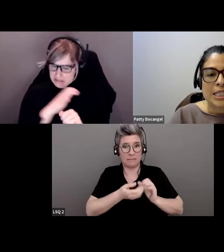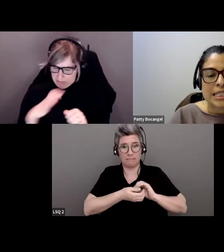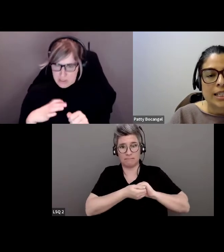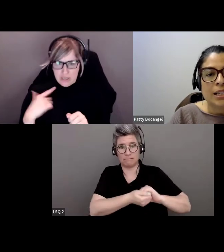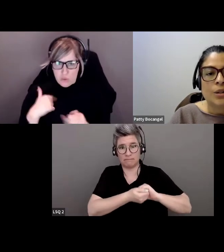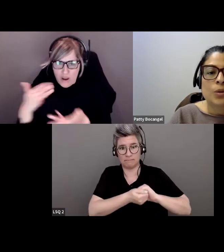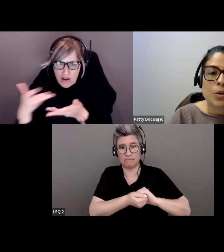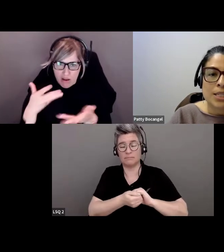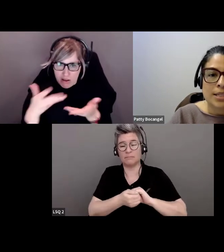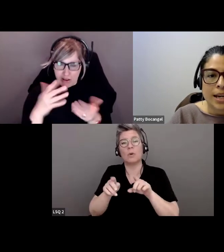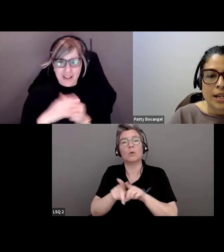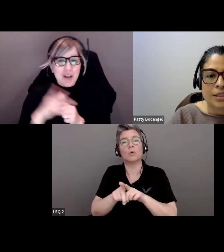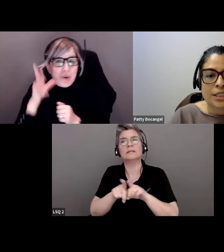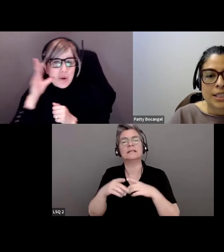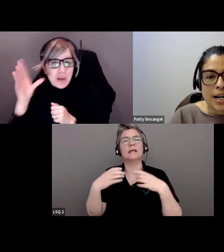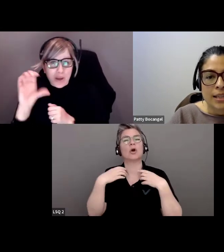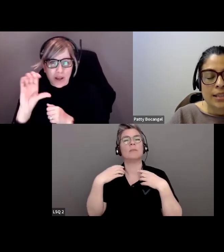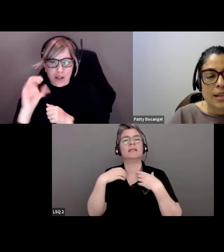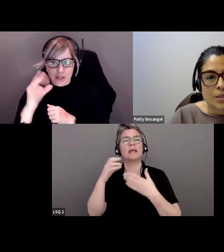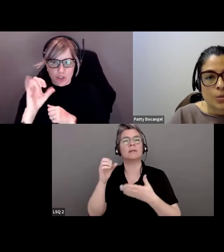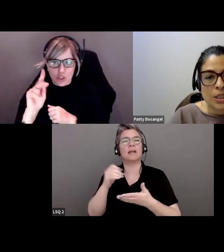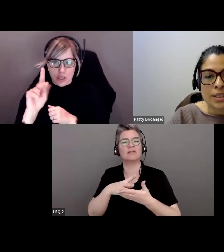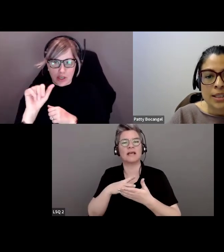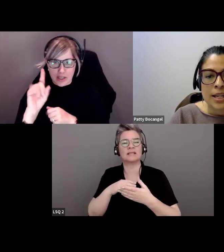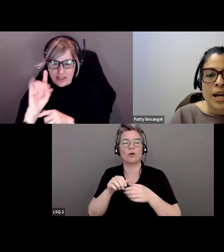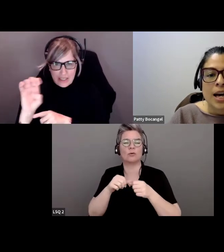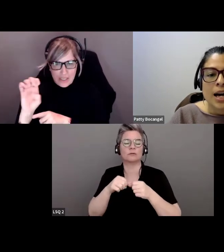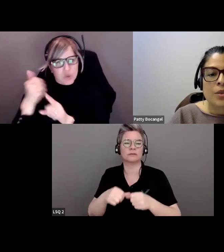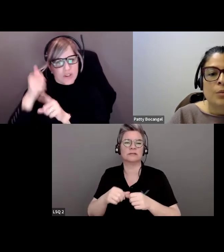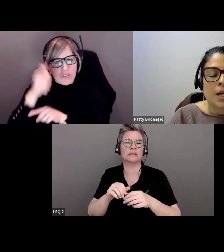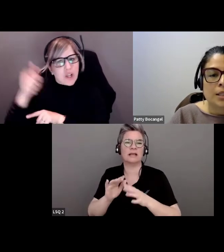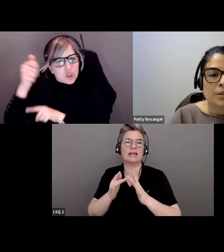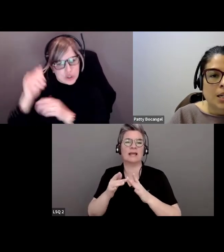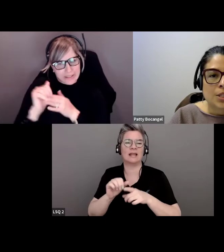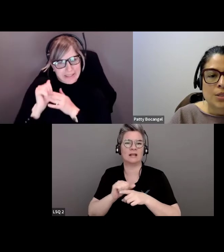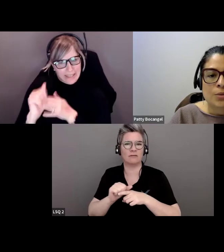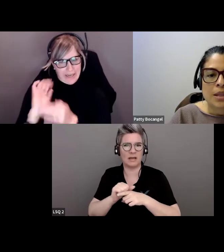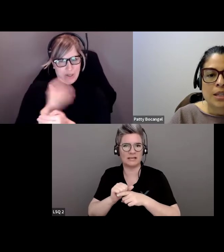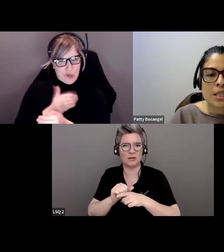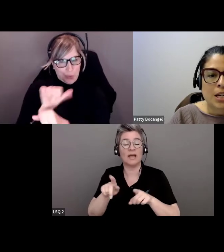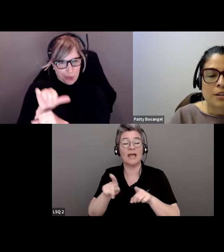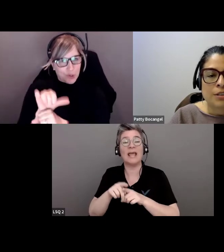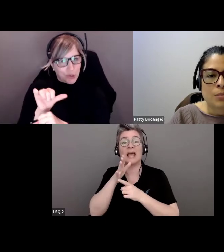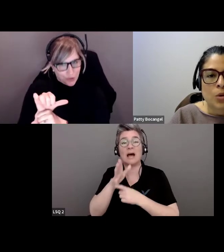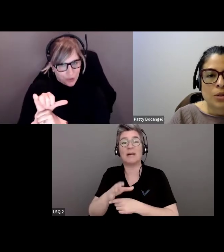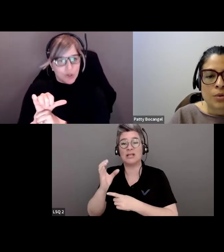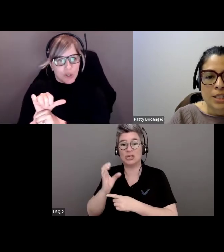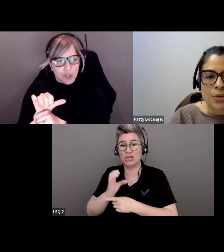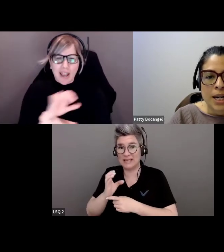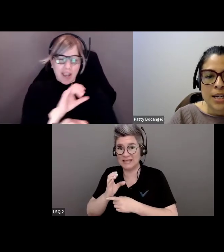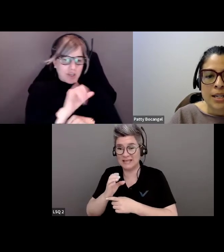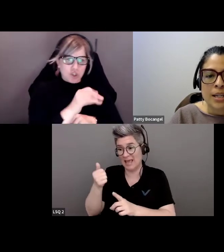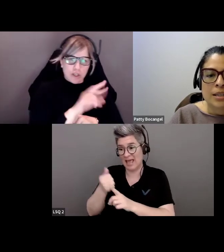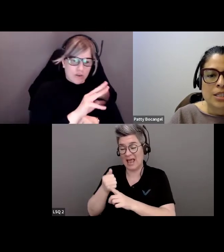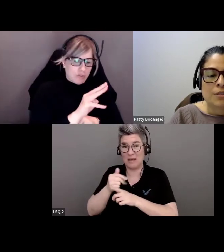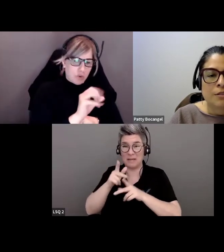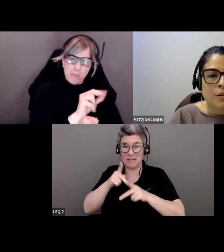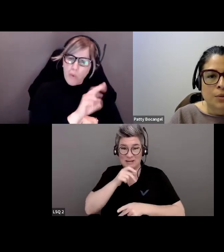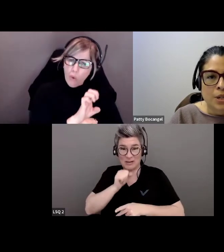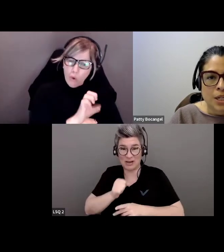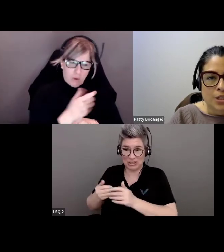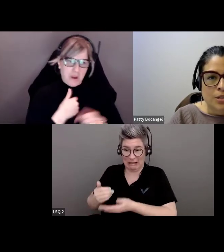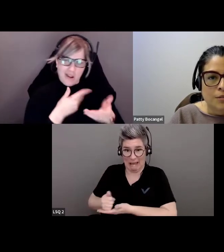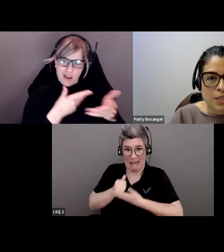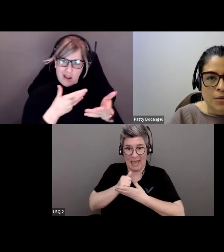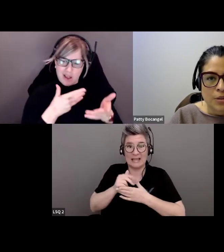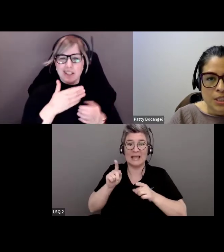ainsi que le comité de la planification des webinaires, avec la grand-mère Chickity, l'aînée qui a guidé ce travail, et grâce